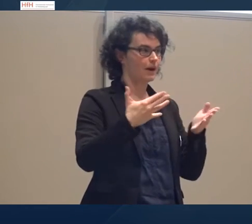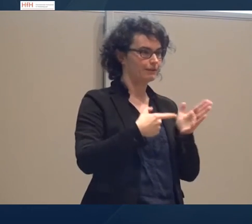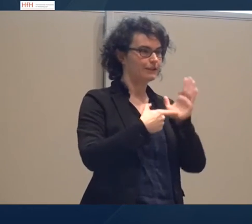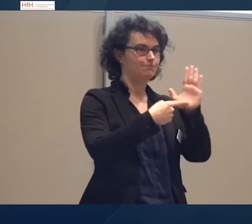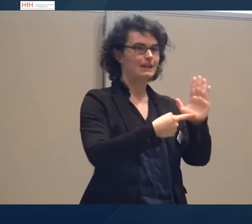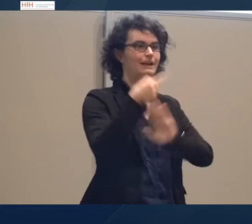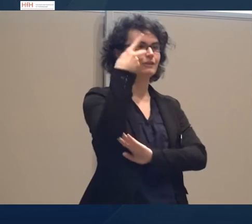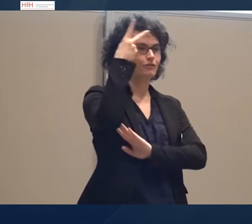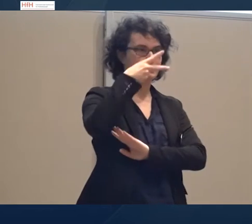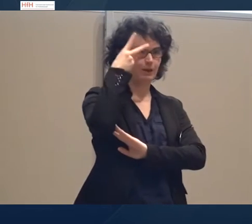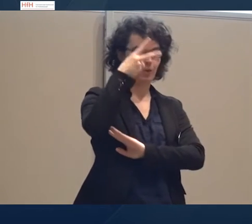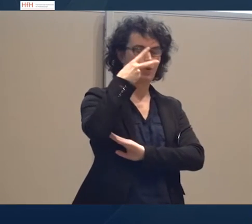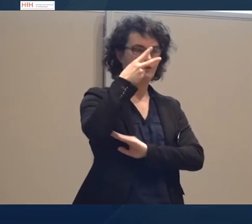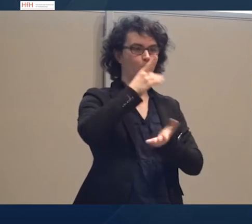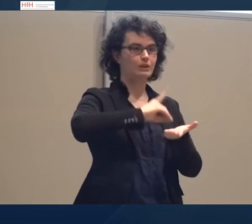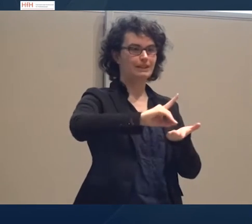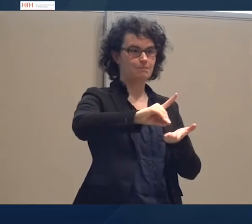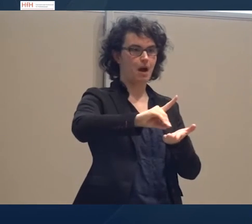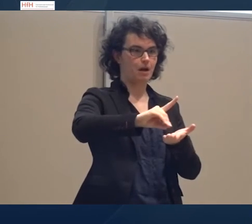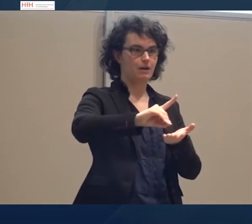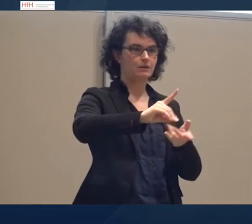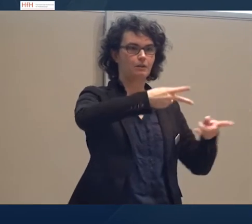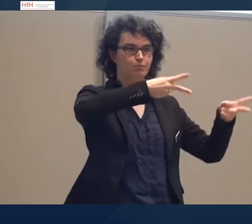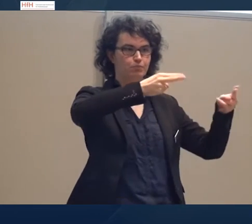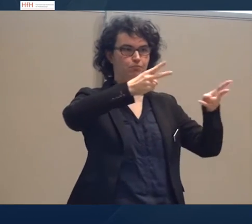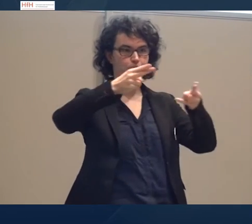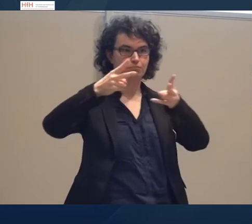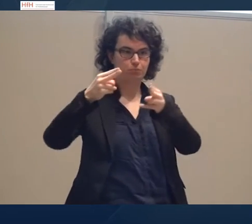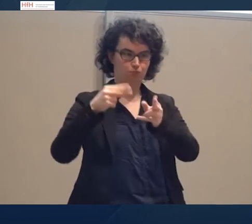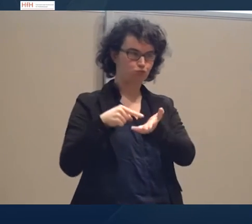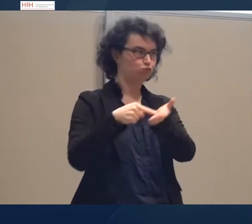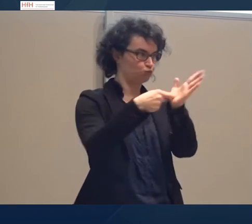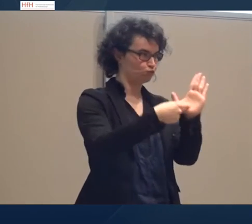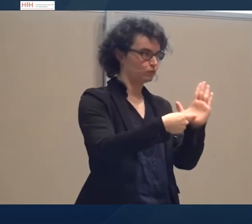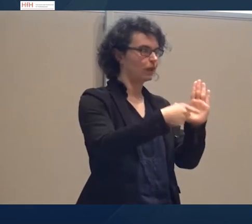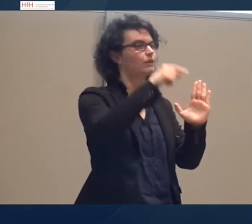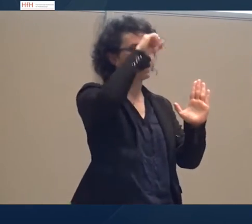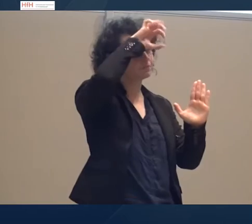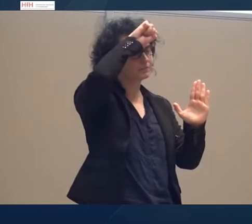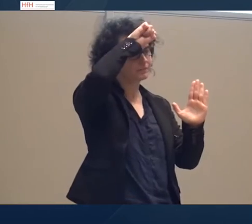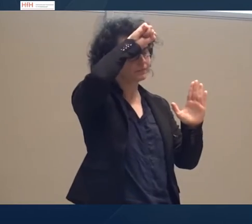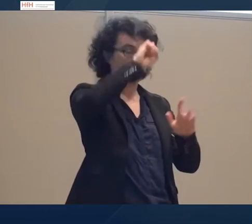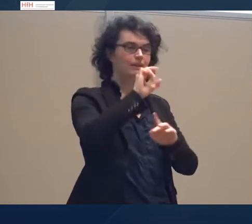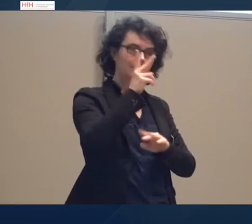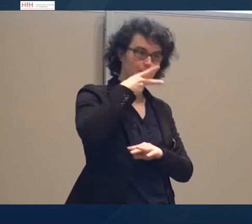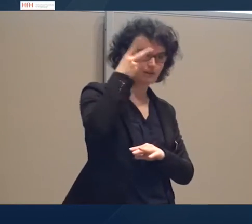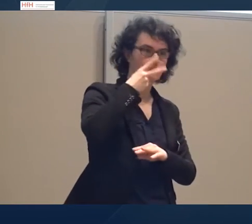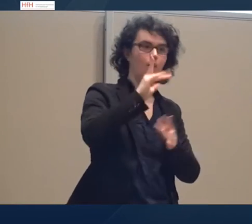von Dima, und die werden einzelne Ausschritte auch sehen. Und wir haben dieses Video, das gibt es auf dem Internet, über die